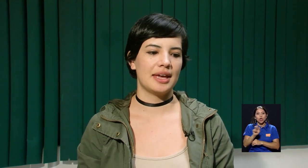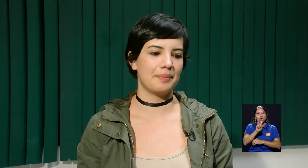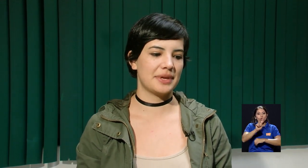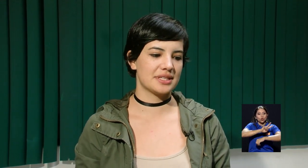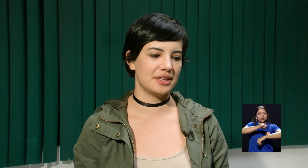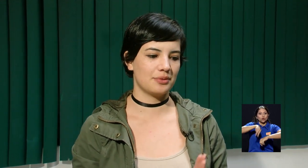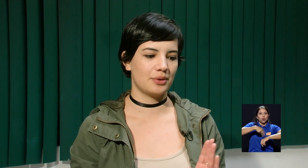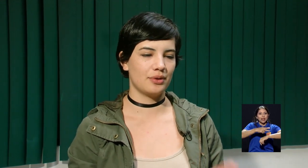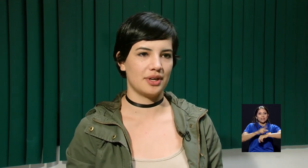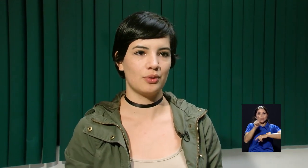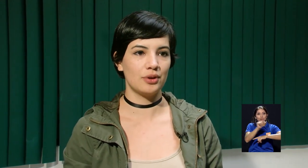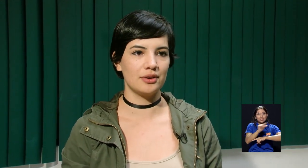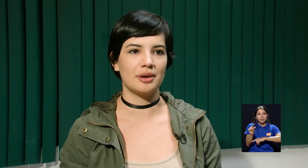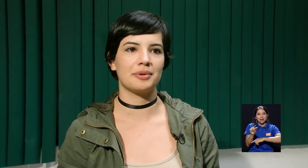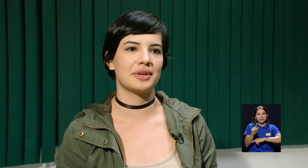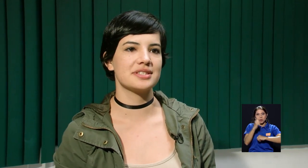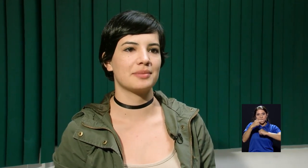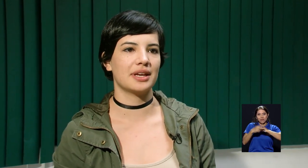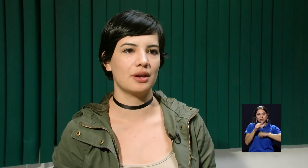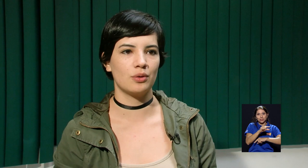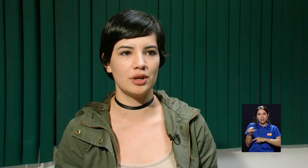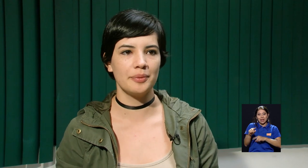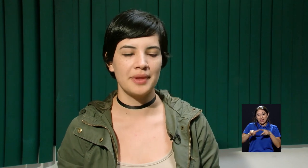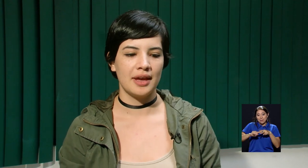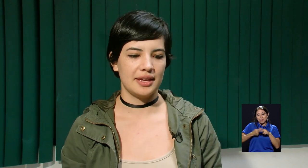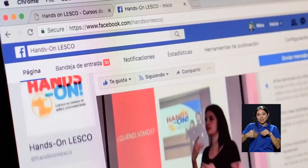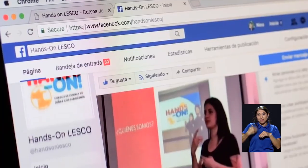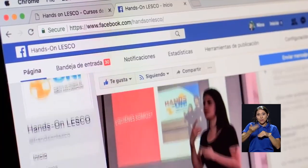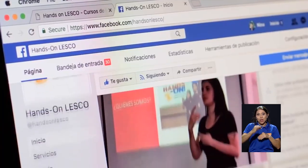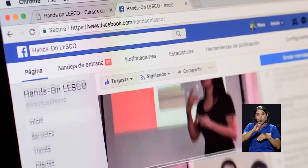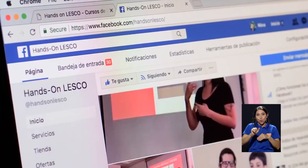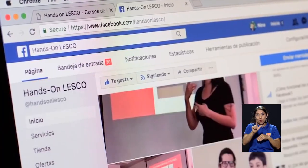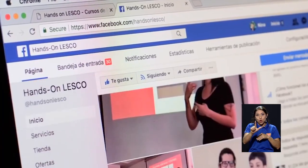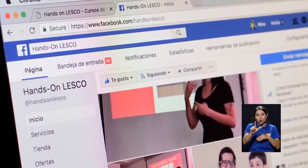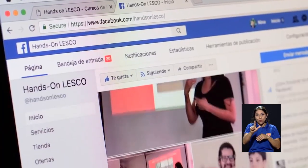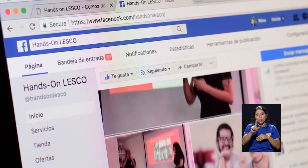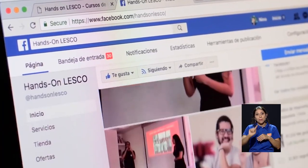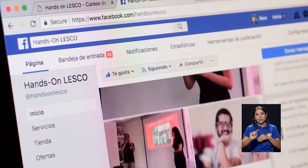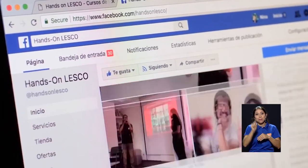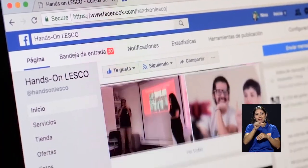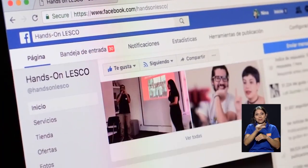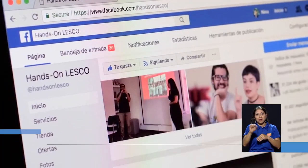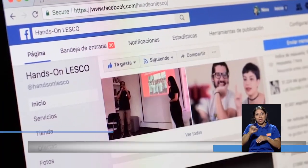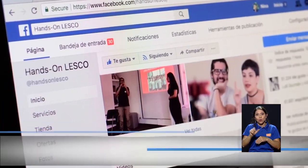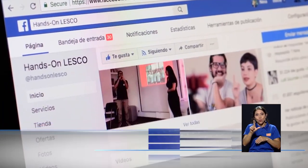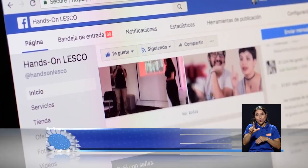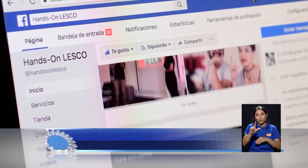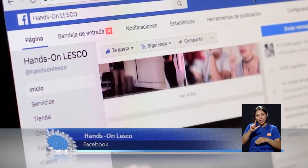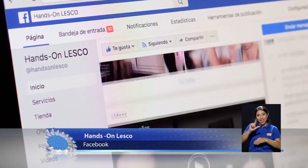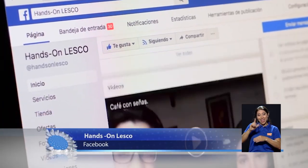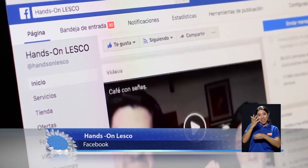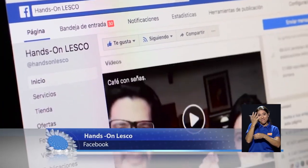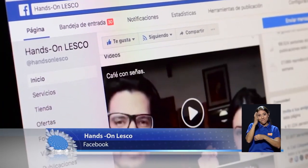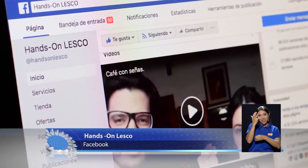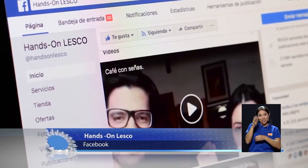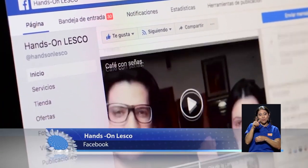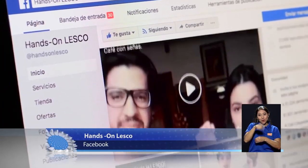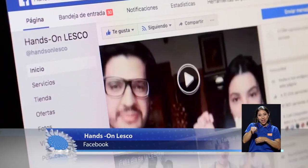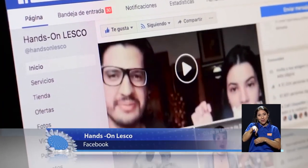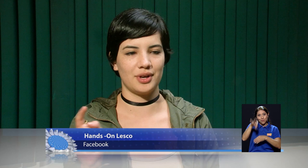Empiezan de nuevo en julio, la primera semana de julio. Y pueden encontrar toda la información en Facebook. Nos buscan como Hands, como hermanos, o